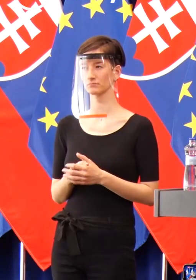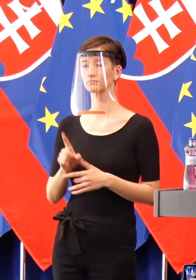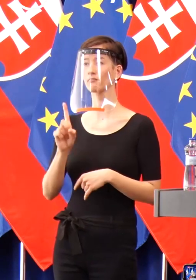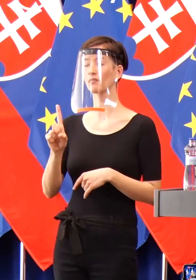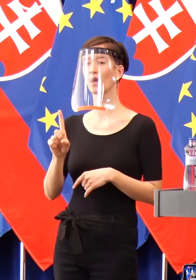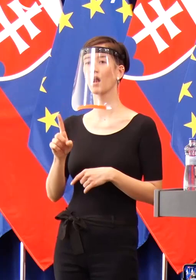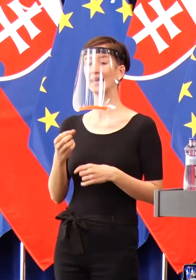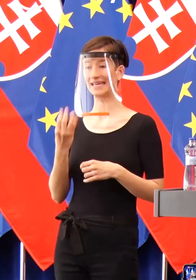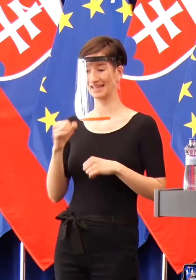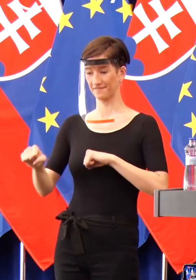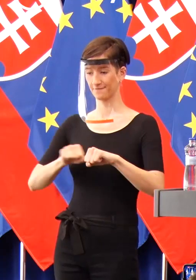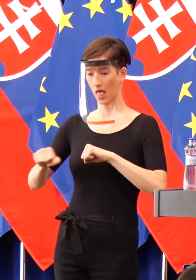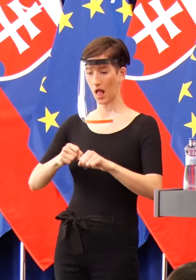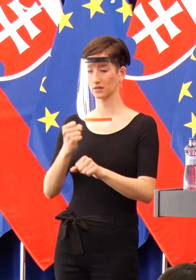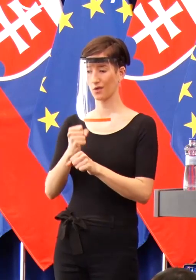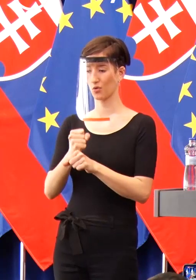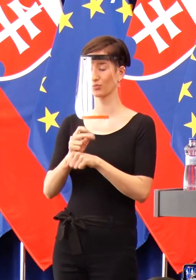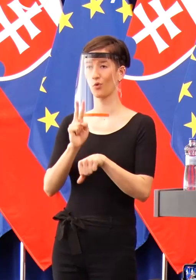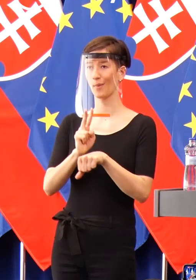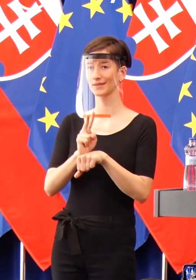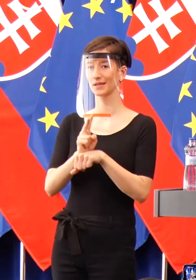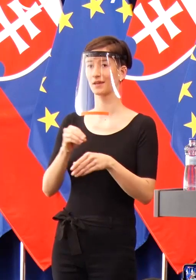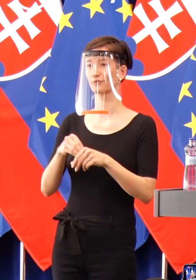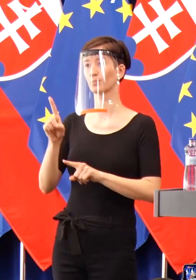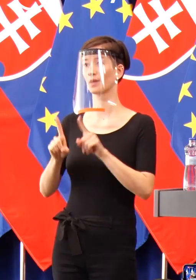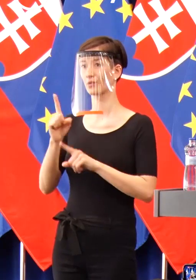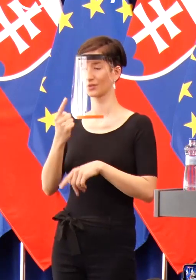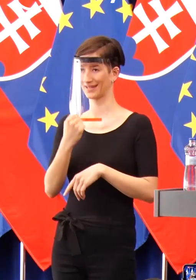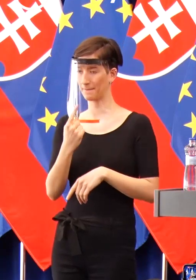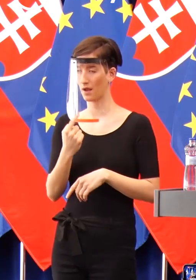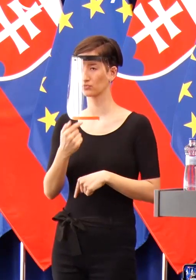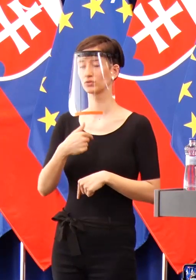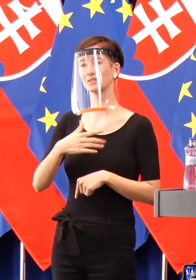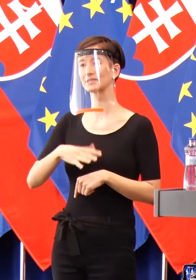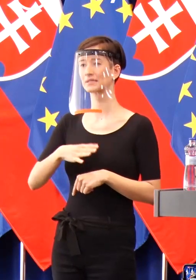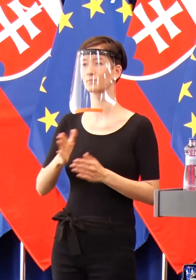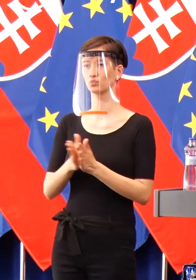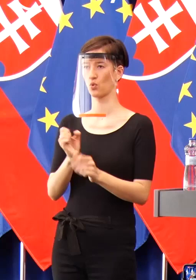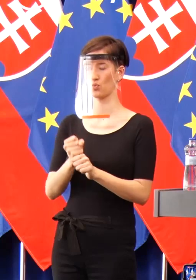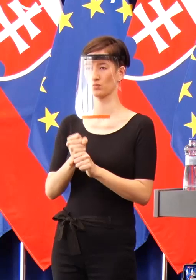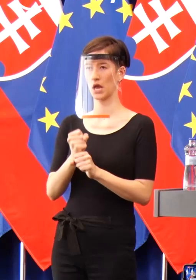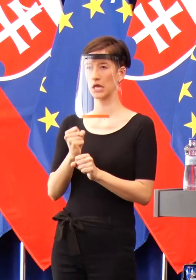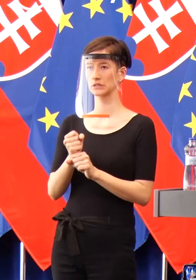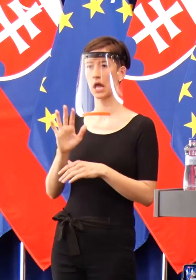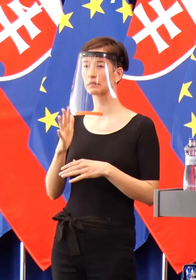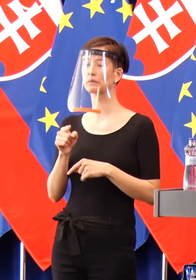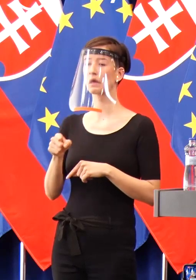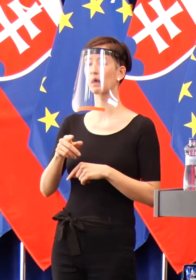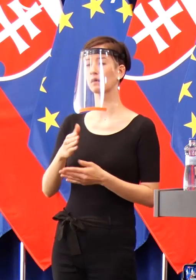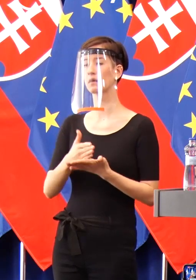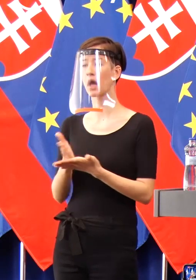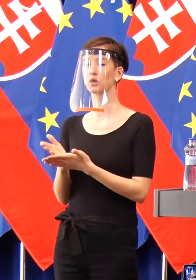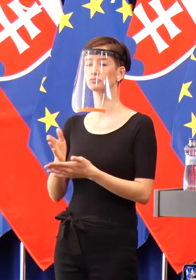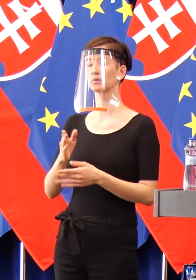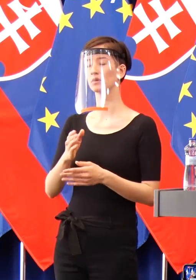pri nepopulárnych veciach, navzájom kryly chrbat, páni a dámy z koalície, aby sme sa tu nesnažili, si každý hráť sa na svojom